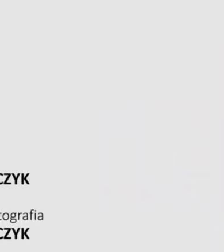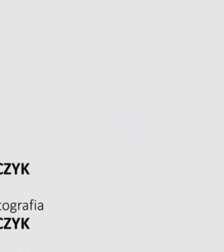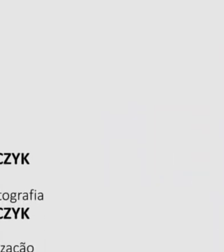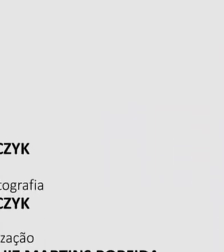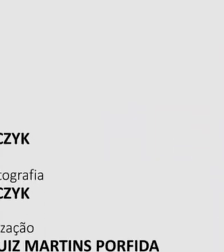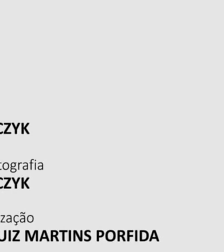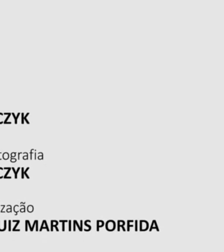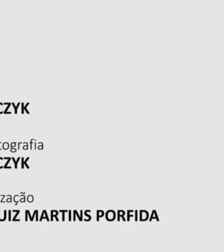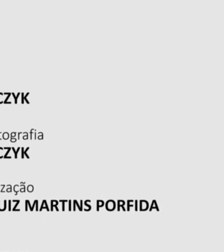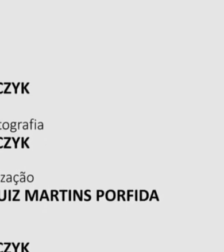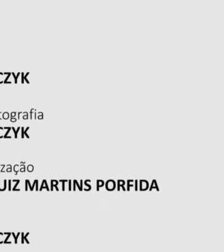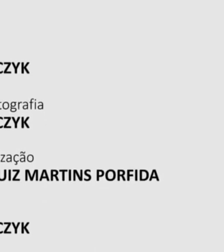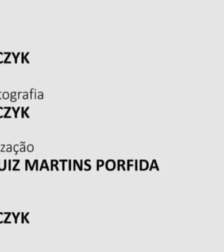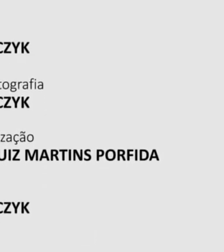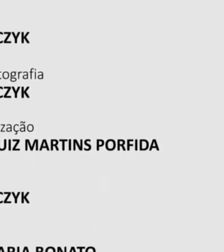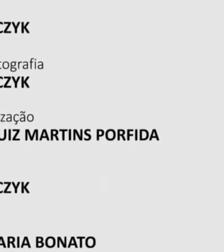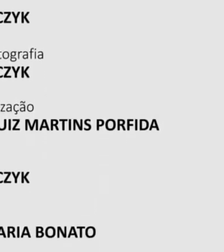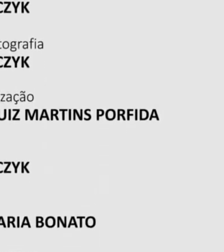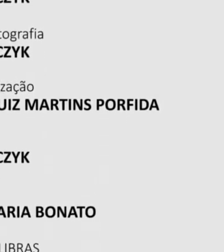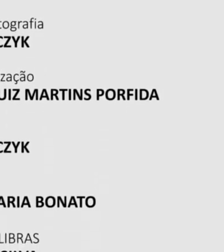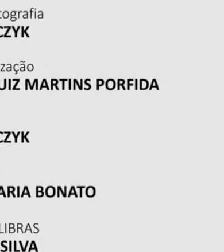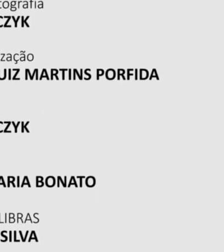Obrigado. Obrigado. Obrigado.